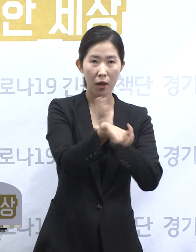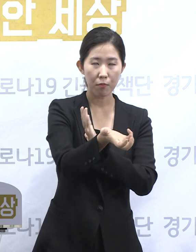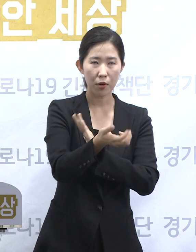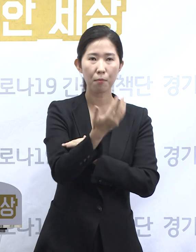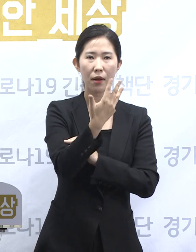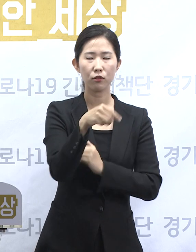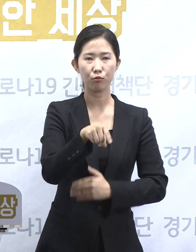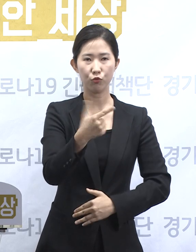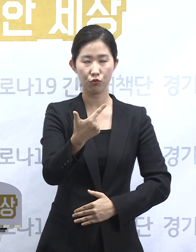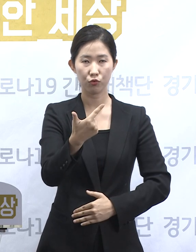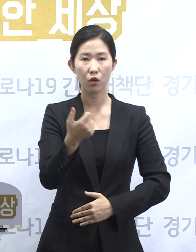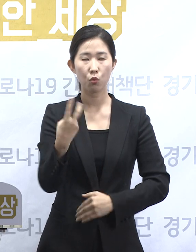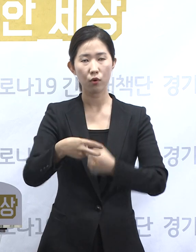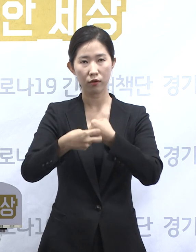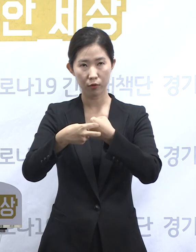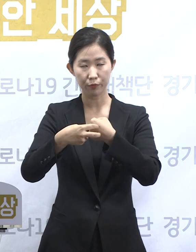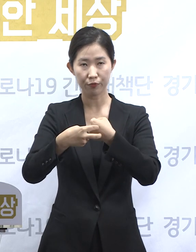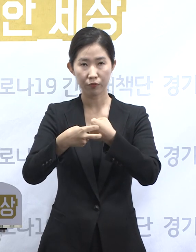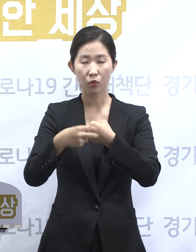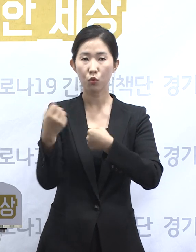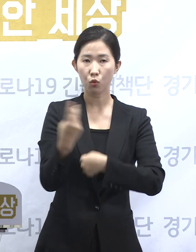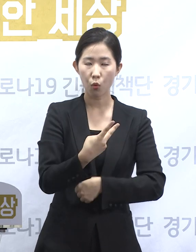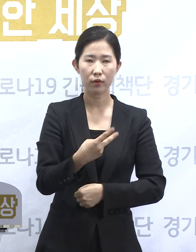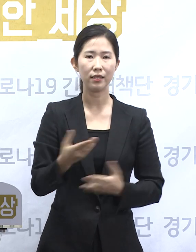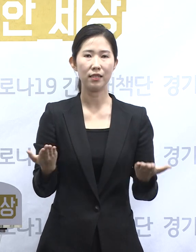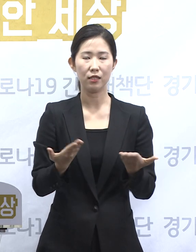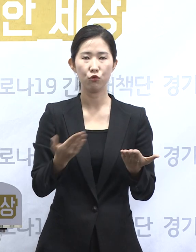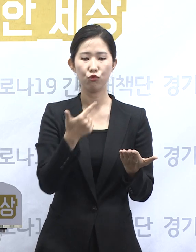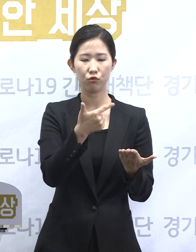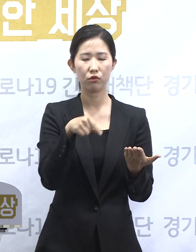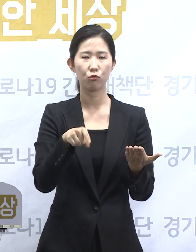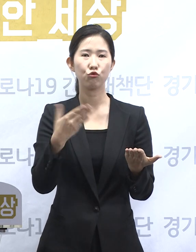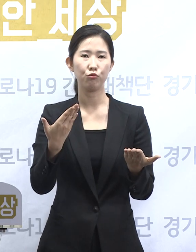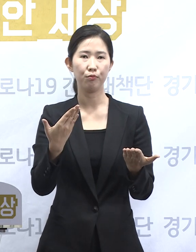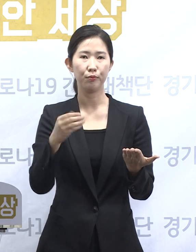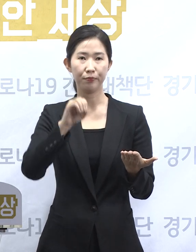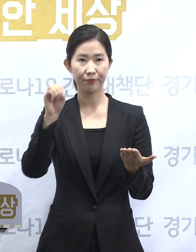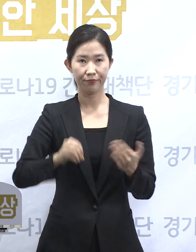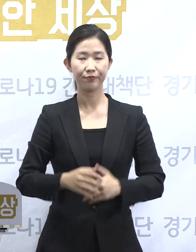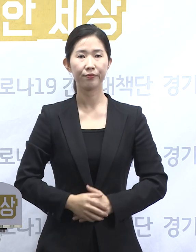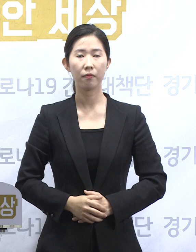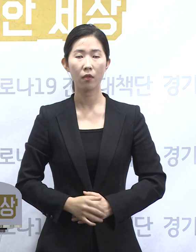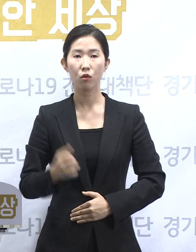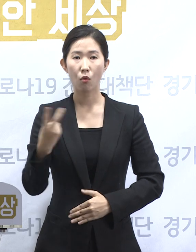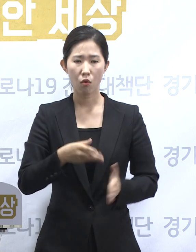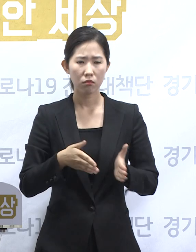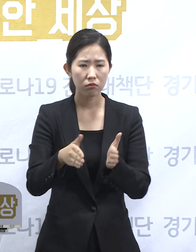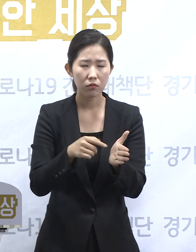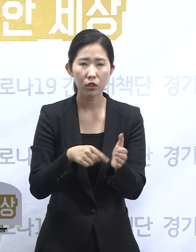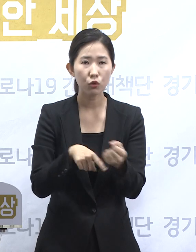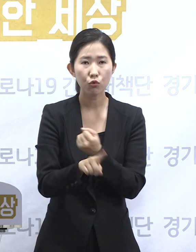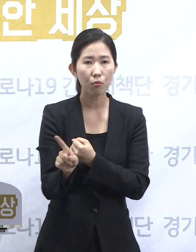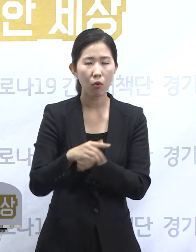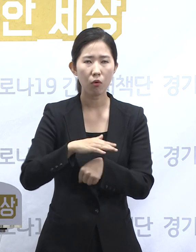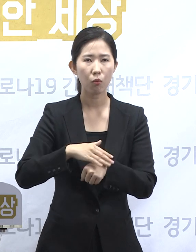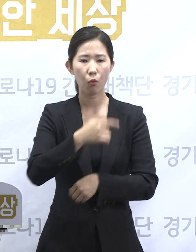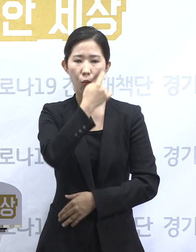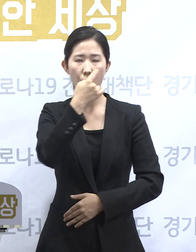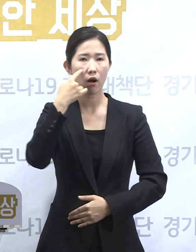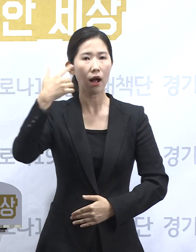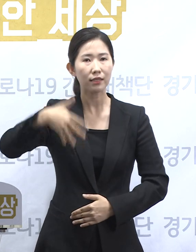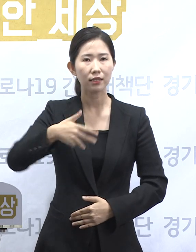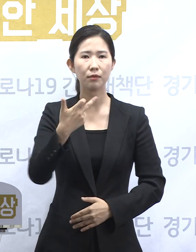2.4%, 직장이 1.9% 순입니다. 아울러 경로 미확인의 경우가 17.7%인데